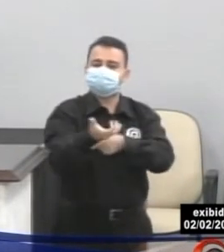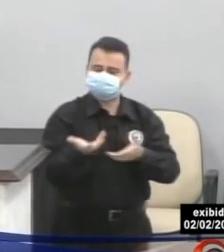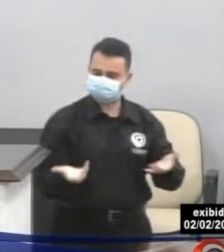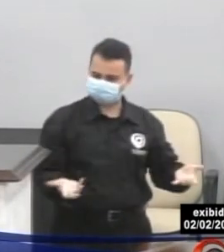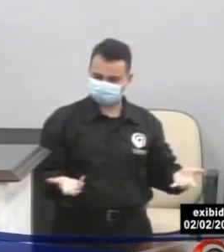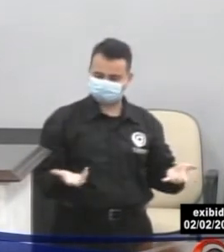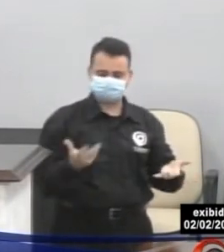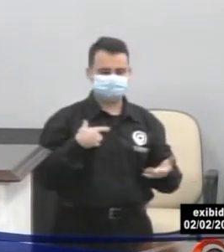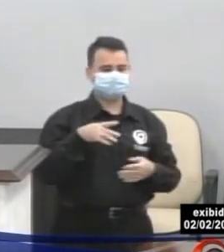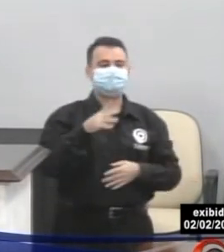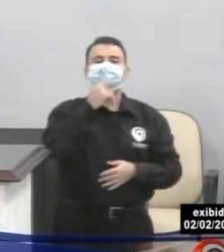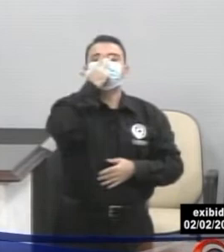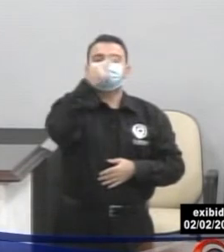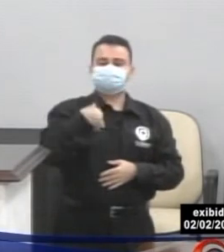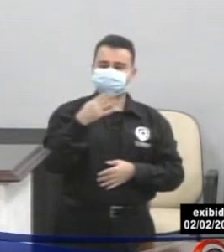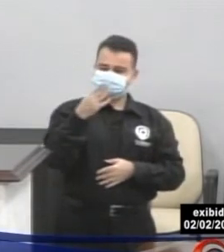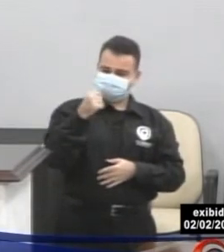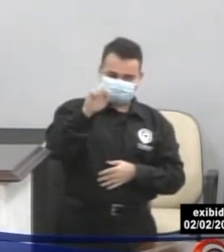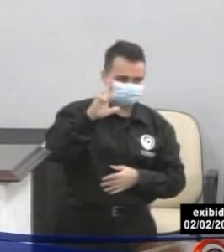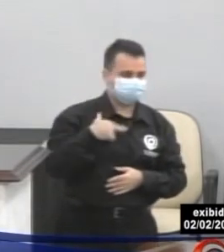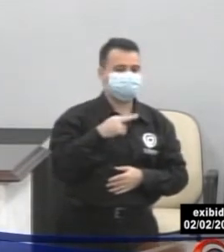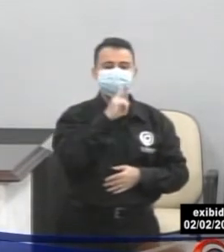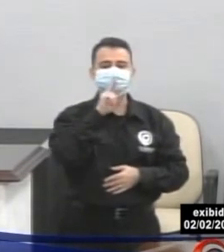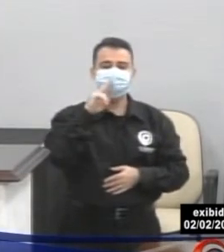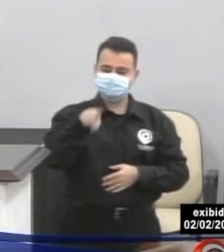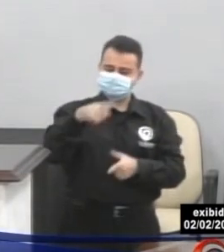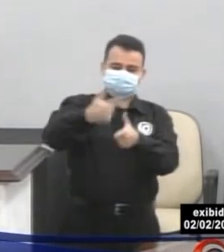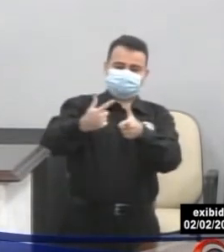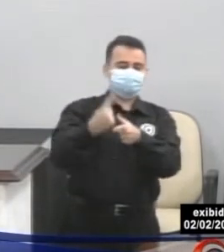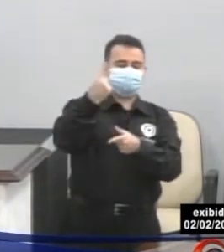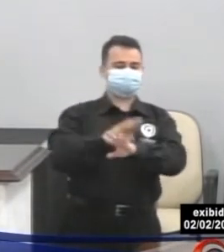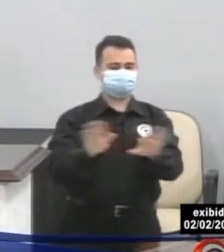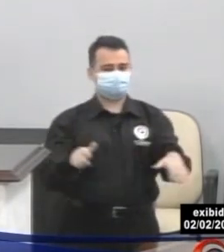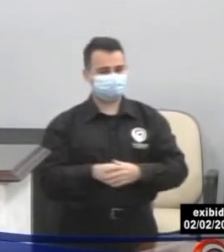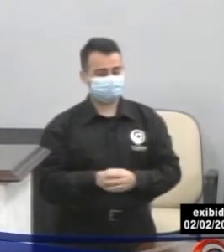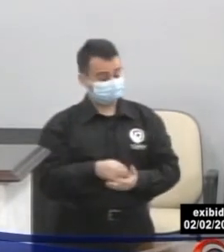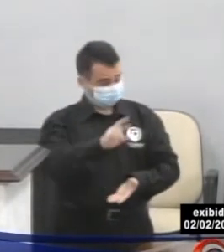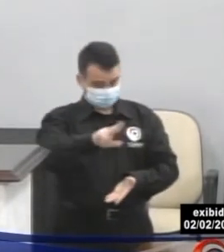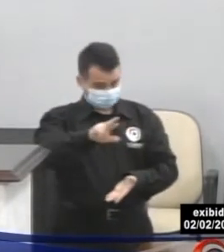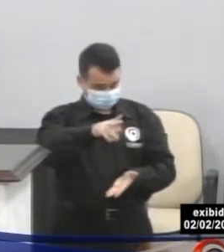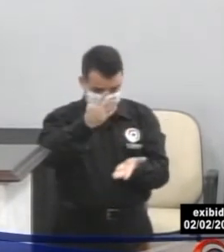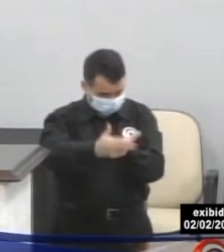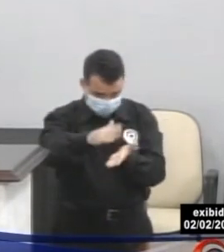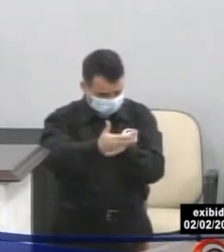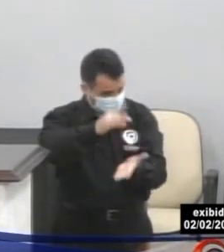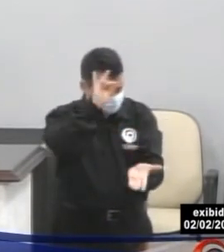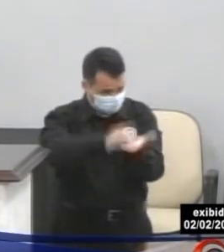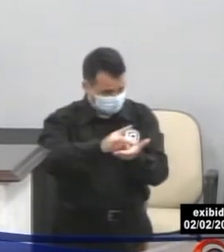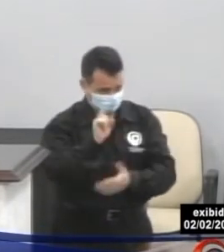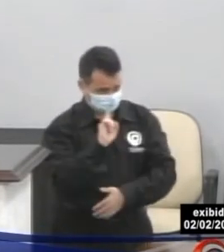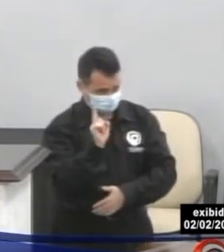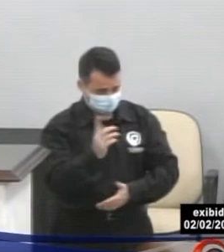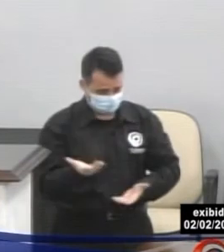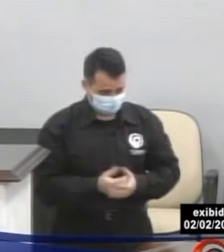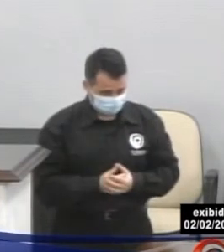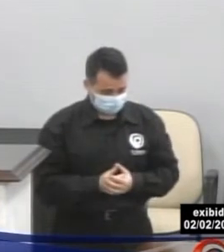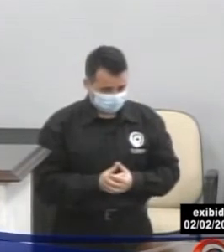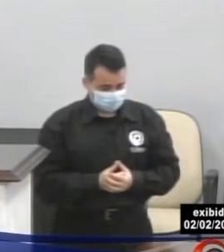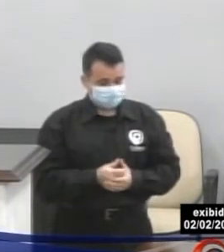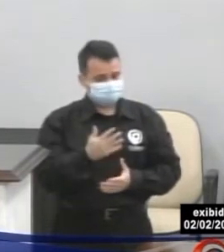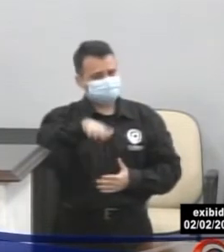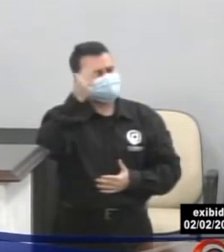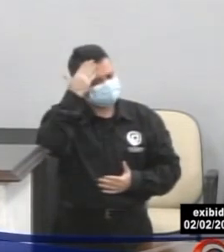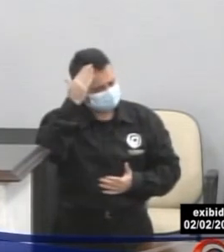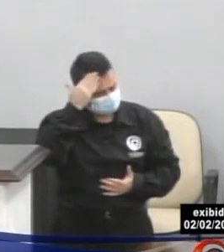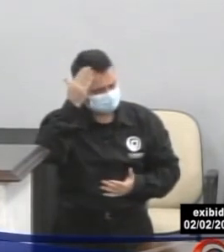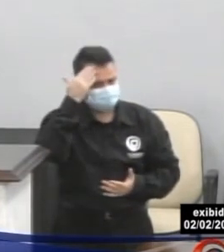que é só esse setor que tem trazido problemas de aumento da pandemia e não é verdade. A gente sabe de outras